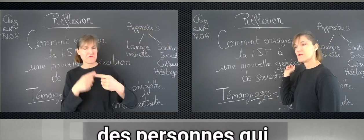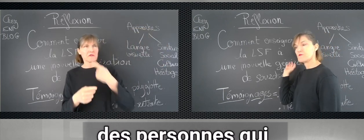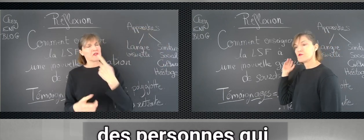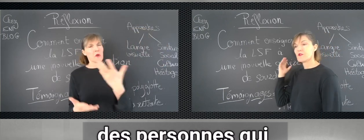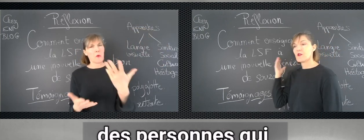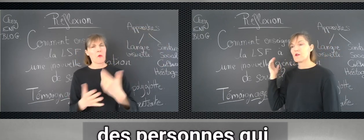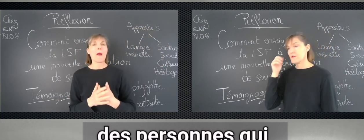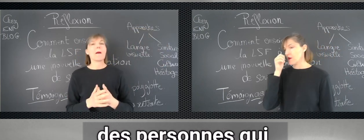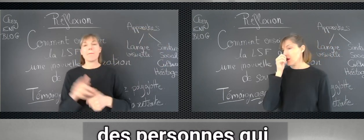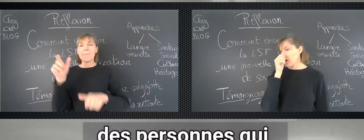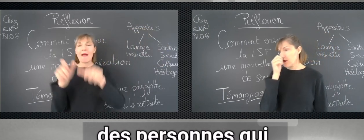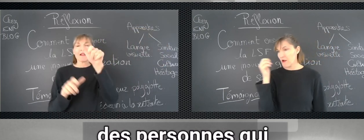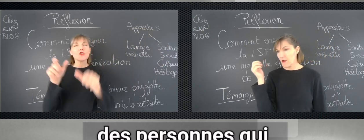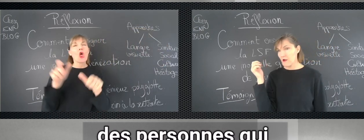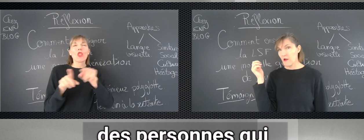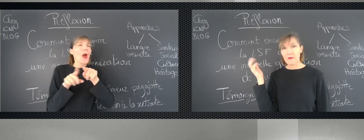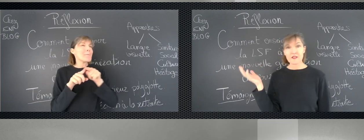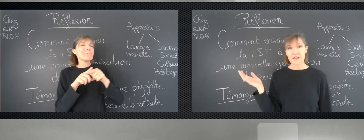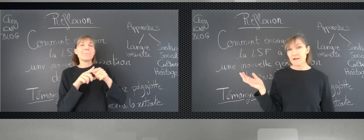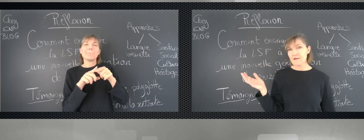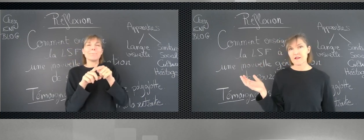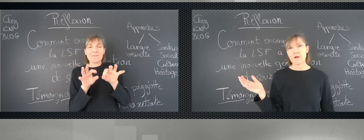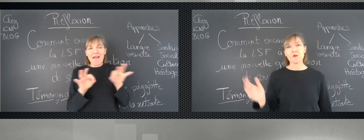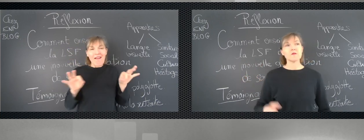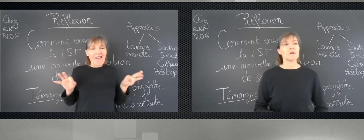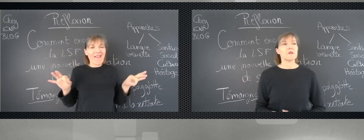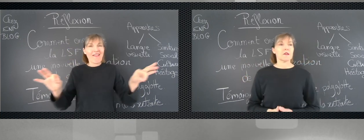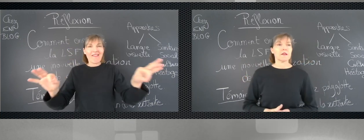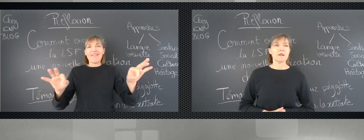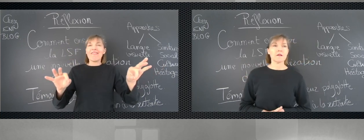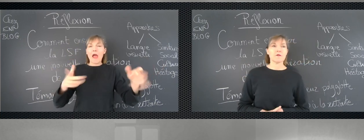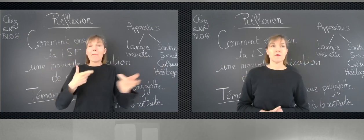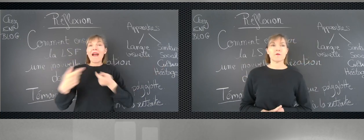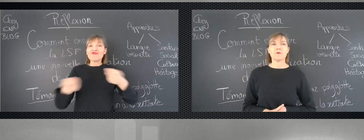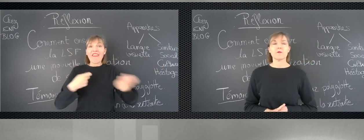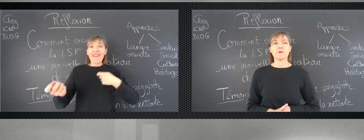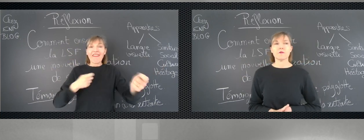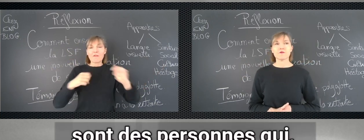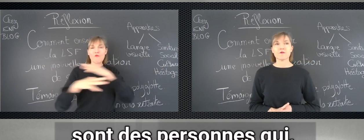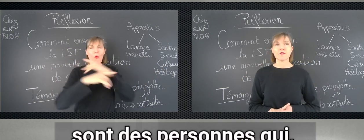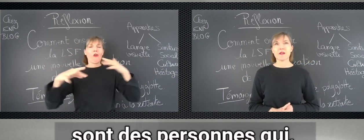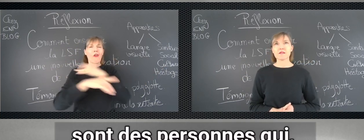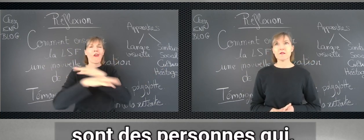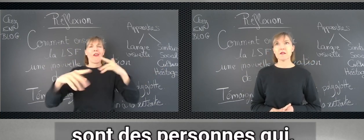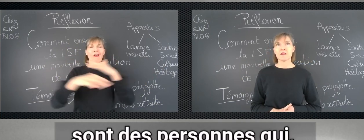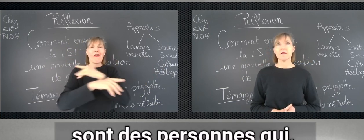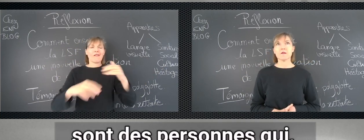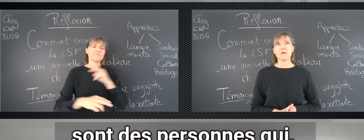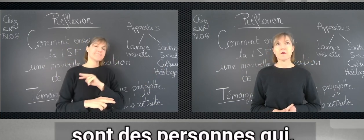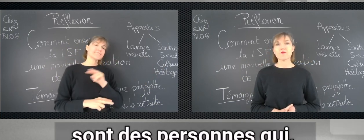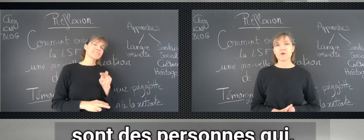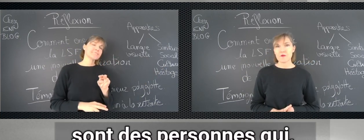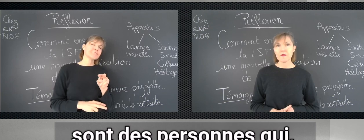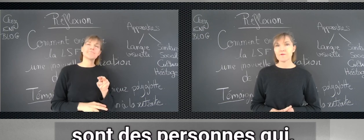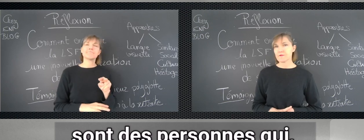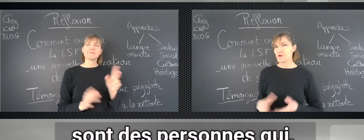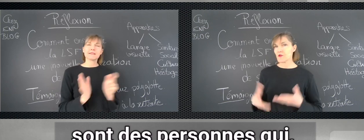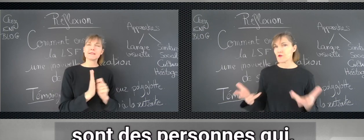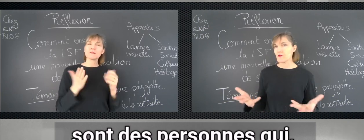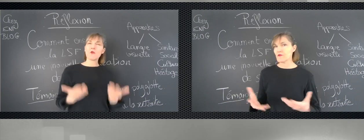comme sur un marché, finalement, et ce sont des personnes qui, aujourd'hui, se retrouvent